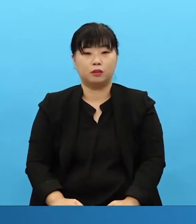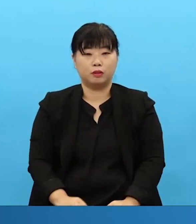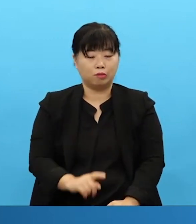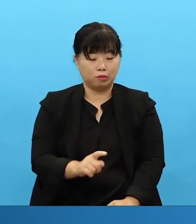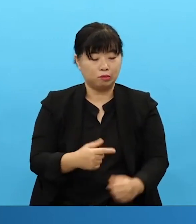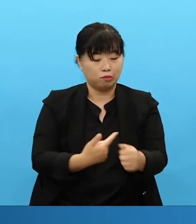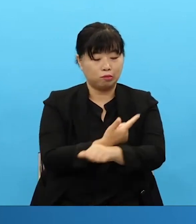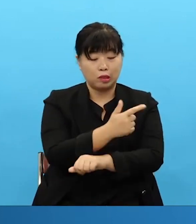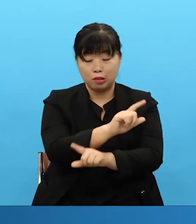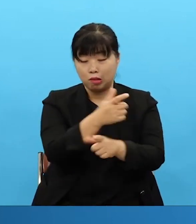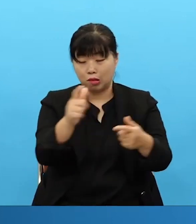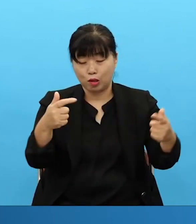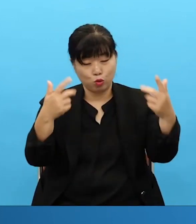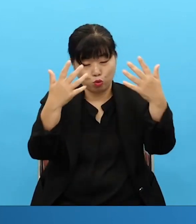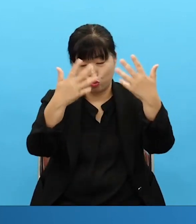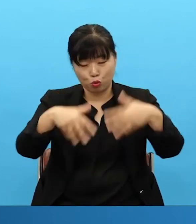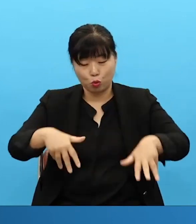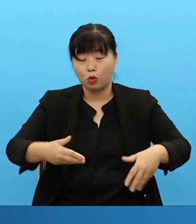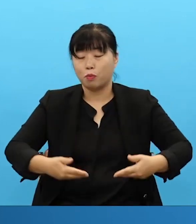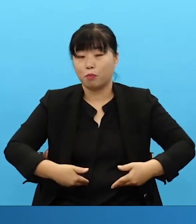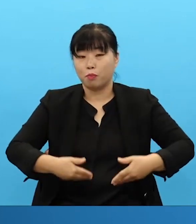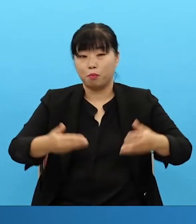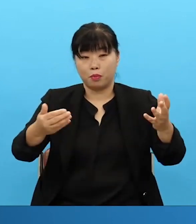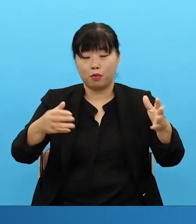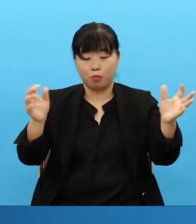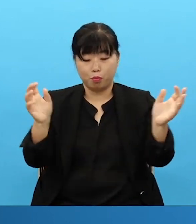They didn't need any other conditions. This is the key.